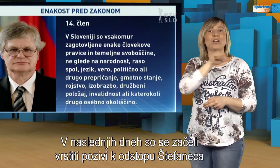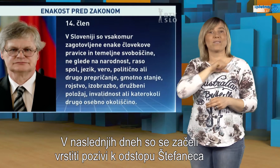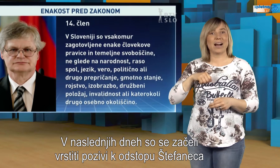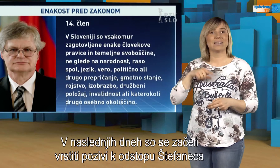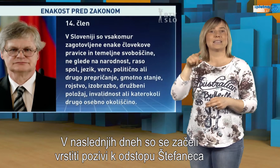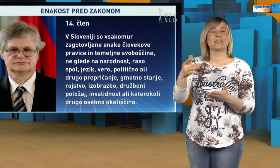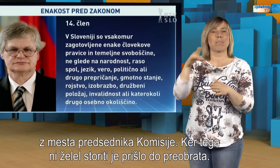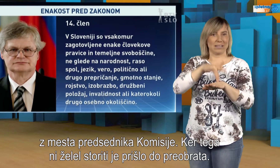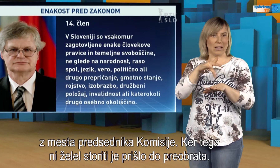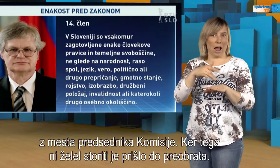predsednika komisije.